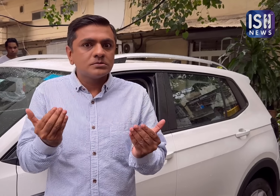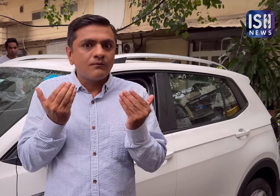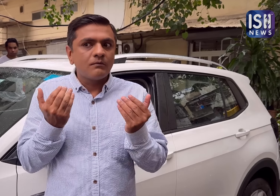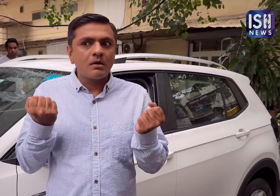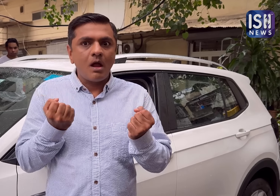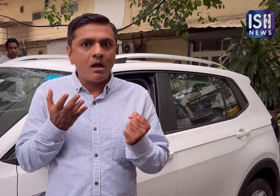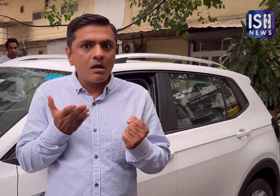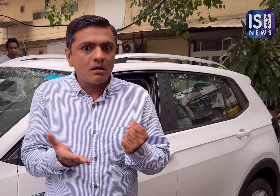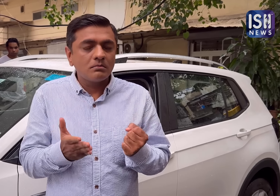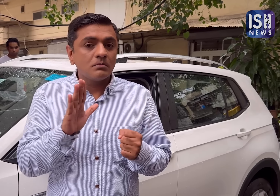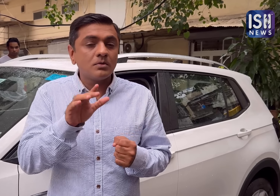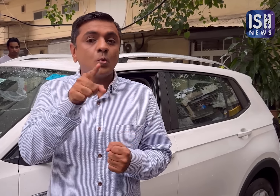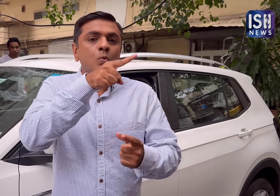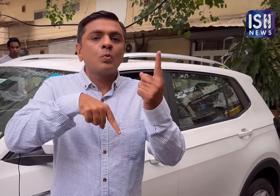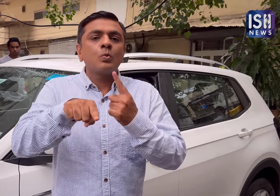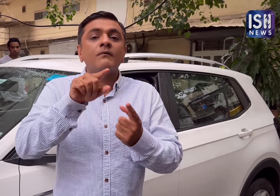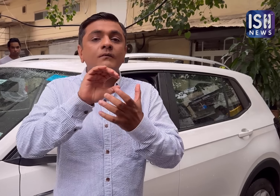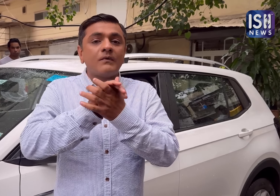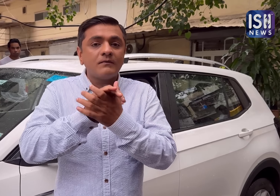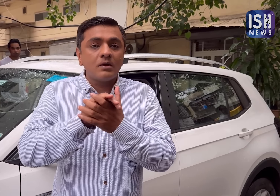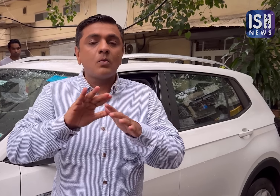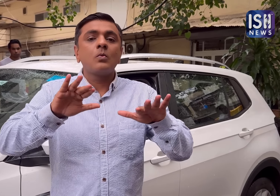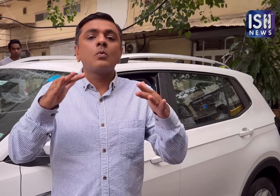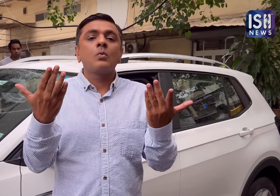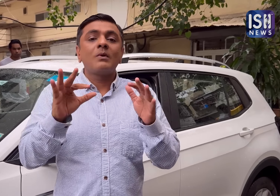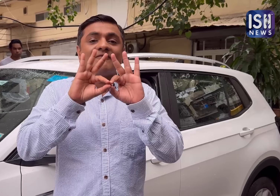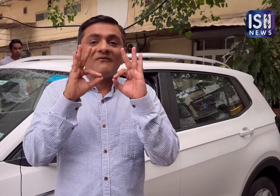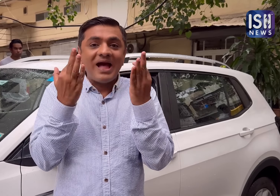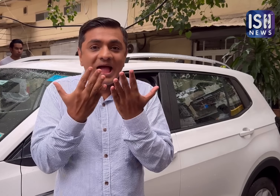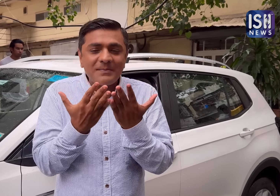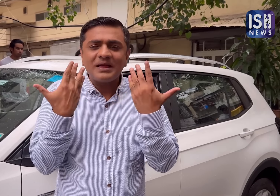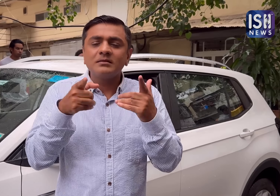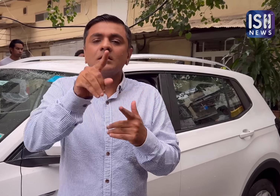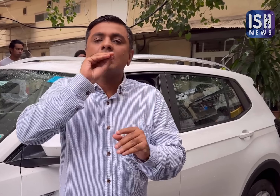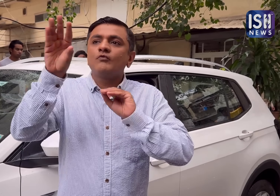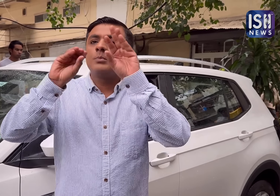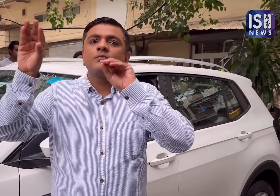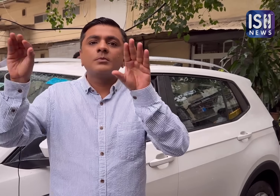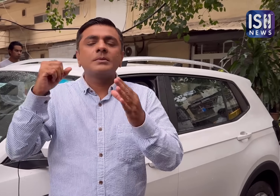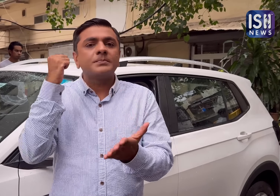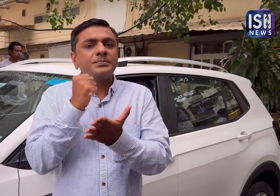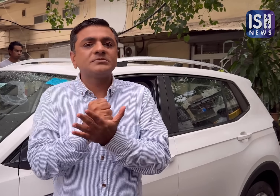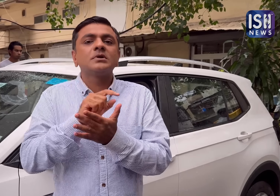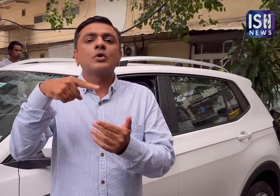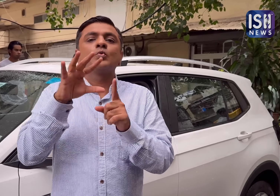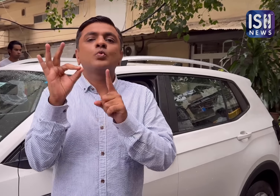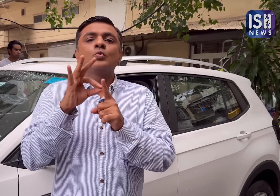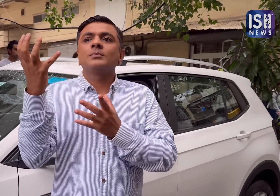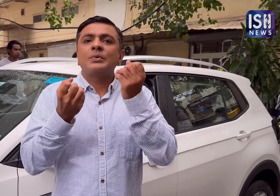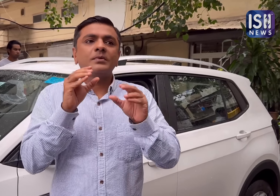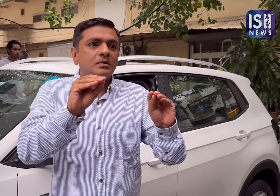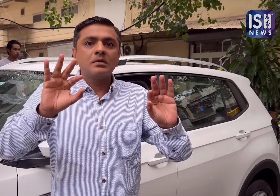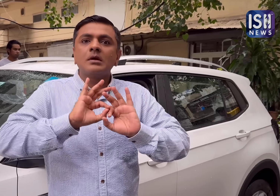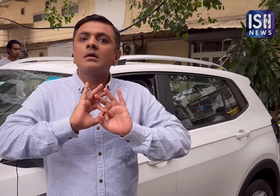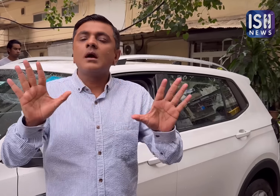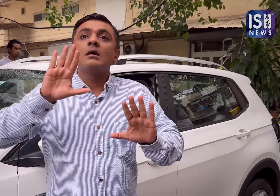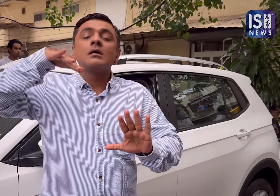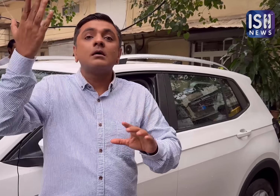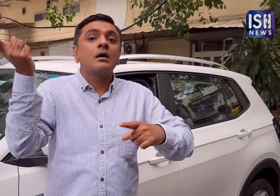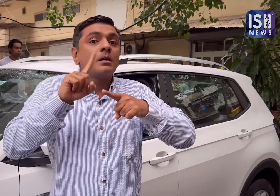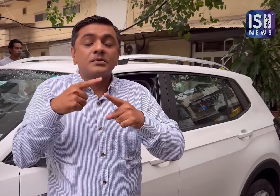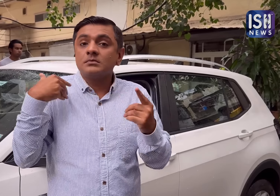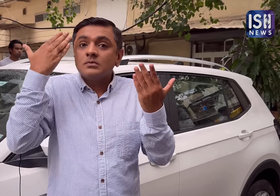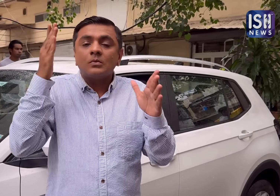मिं